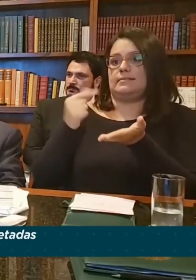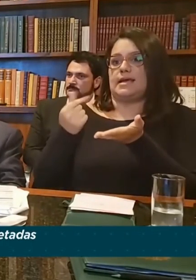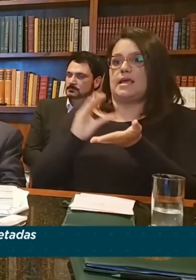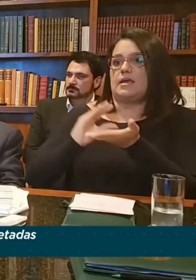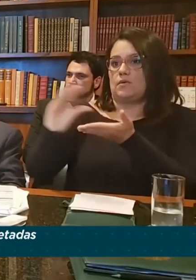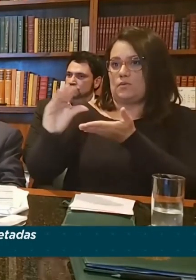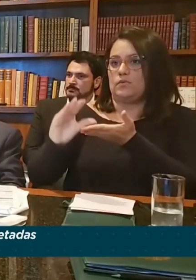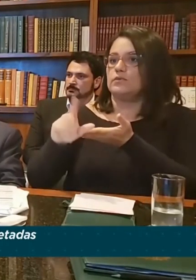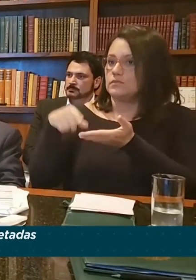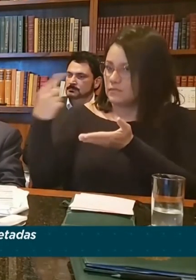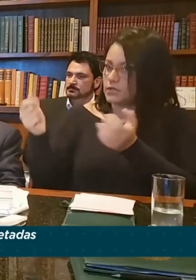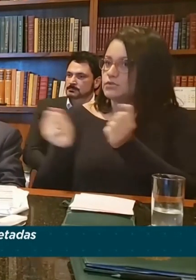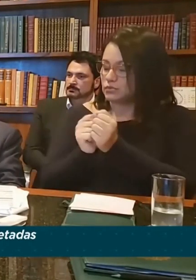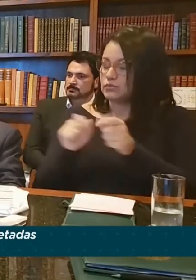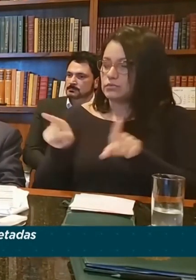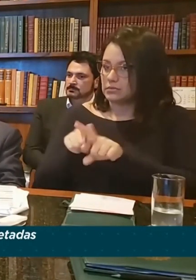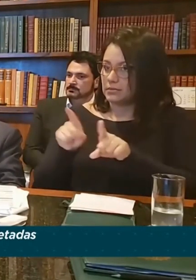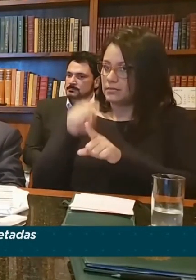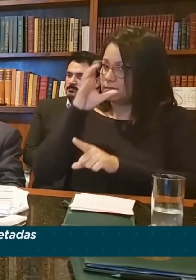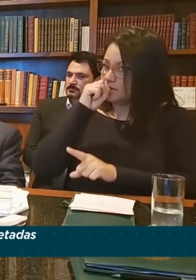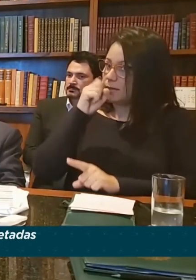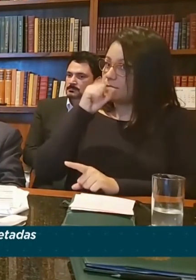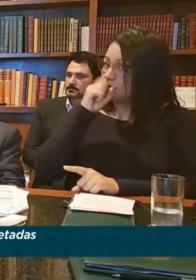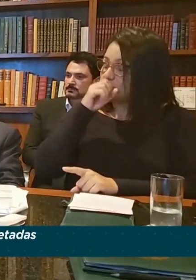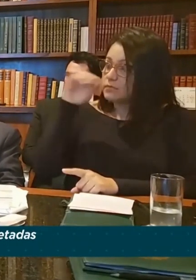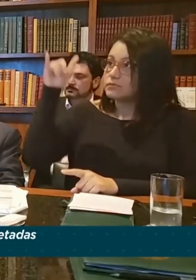E estaremos com o senhor sobrevoando a região no sábado. estaremos com senhor.